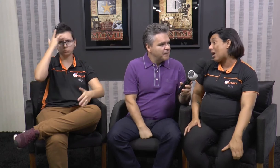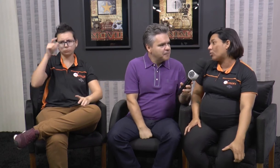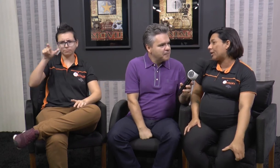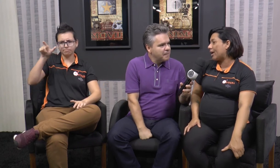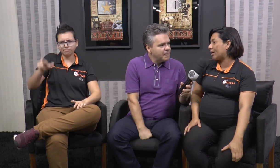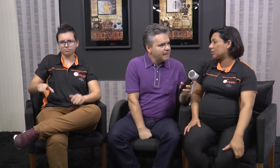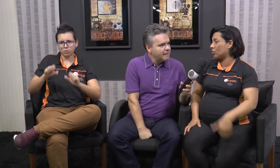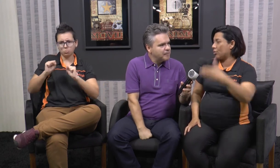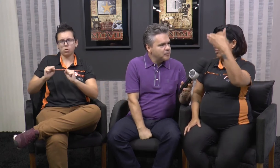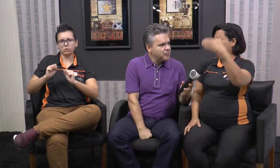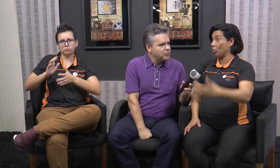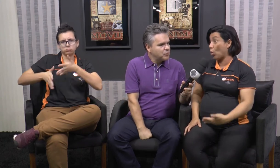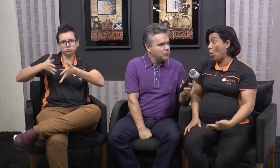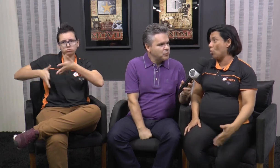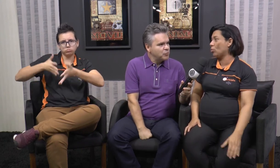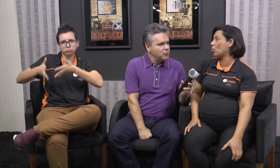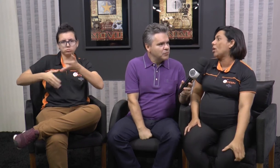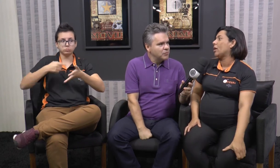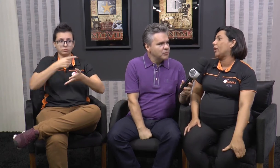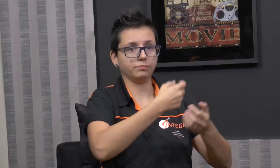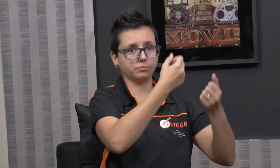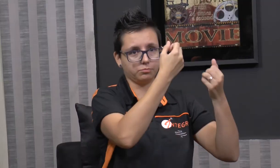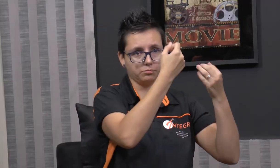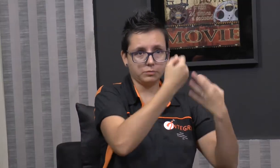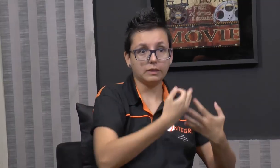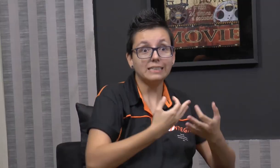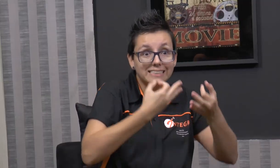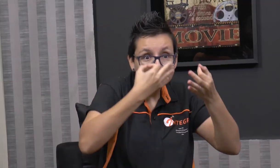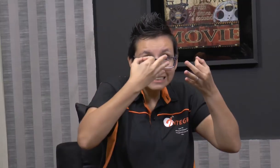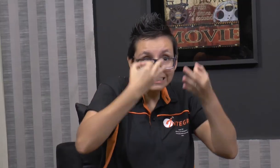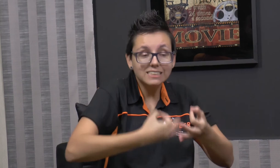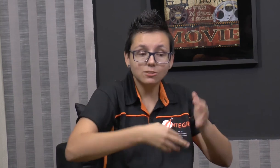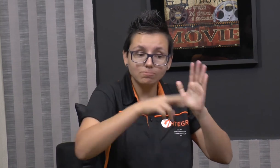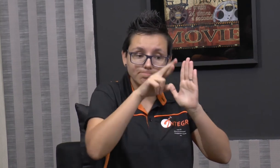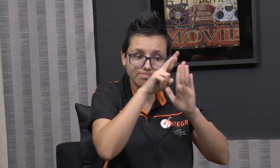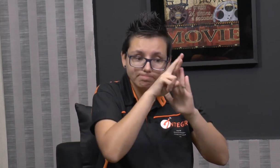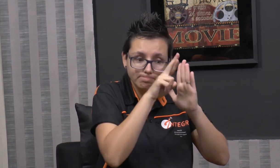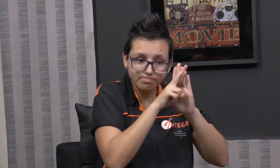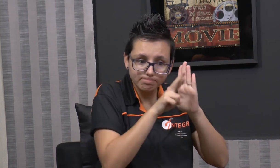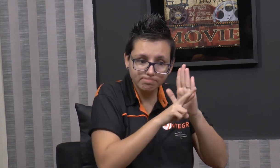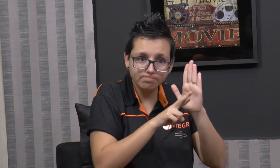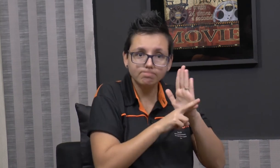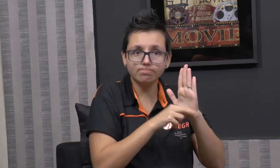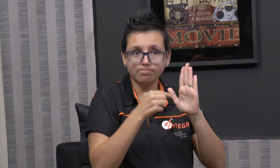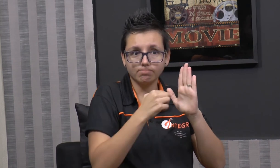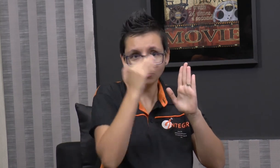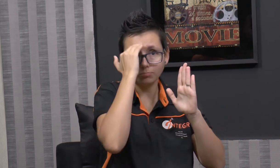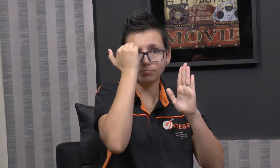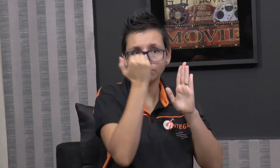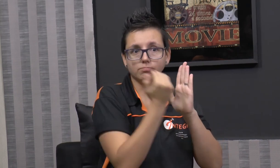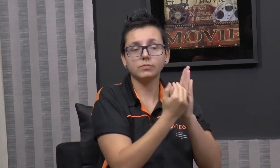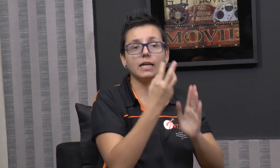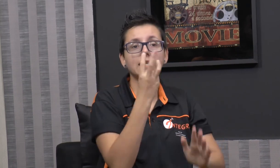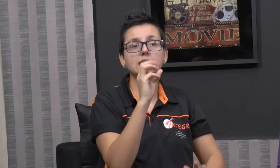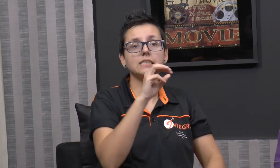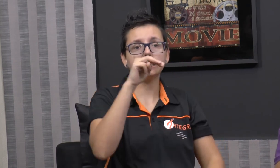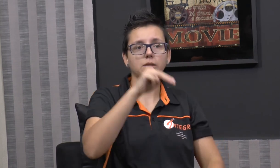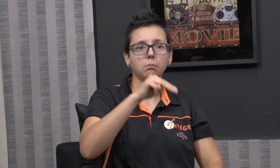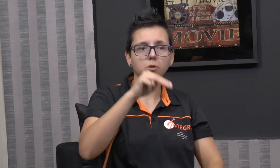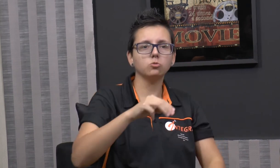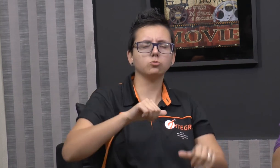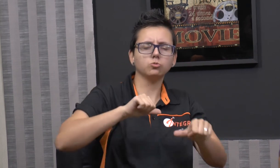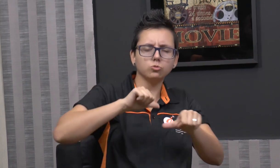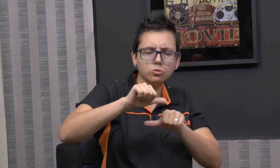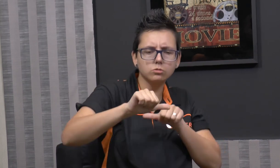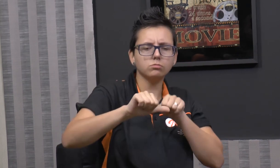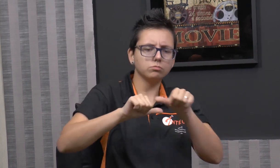ideal, né, um evento longo, 30 em 30 minutos dar uma trocada. Porque além